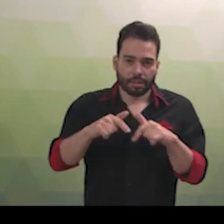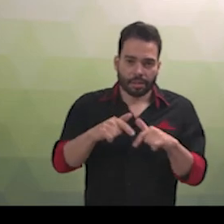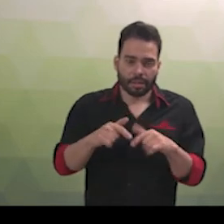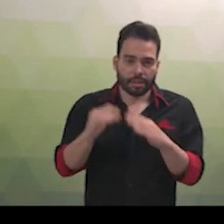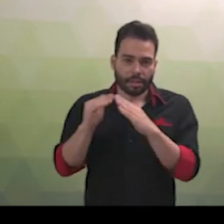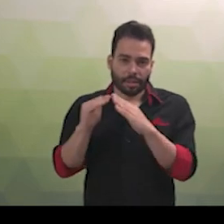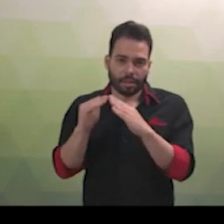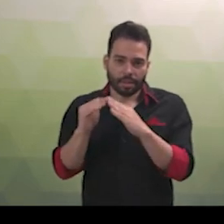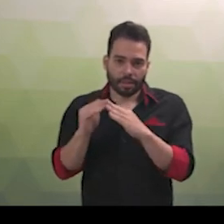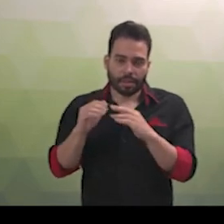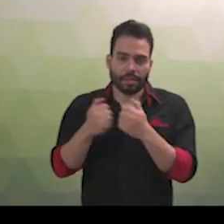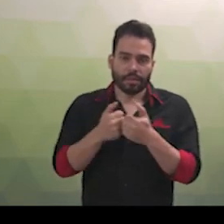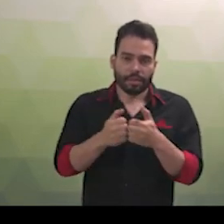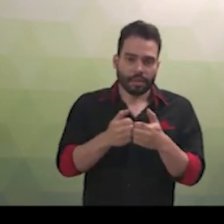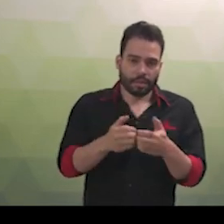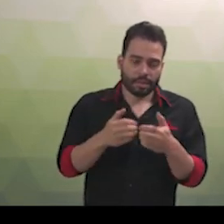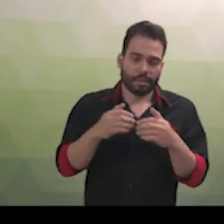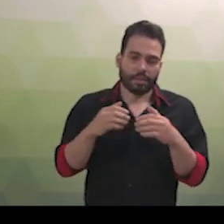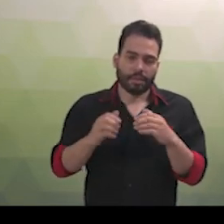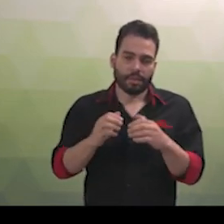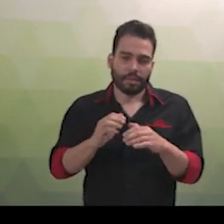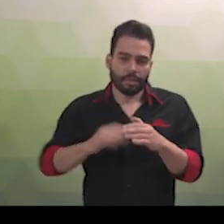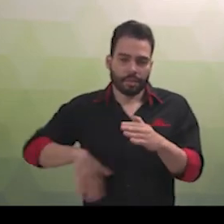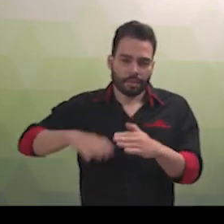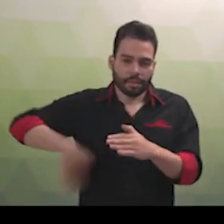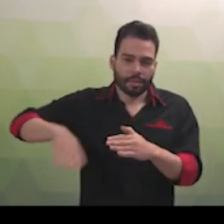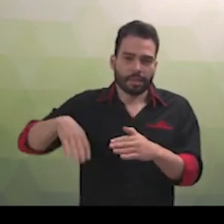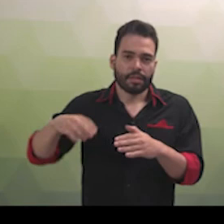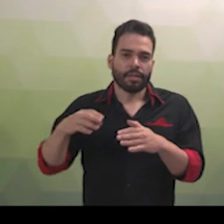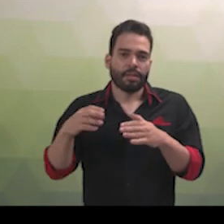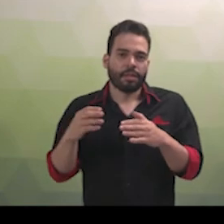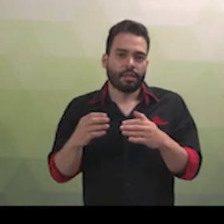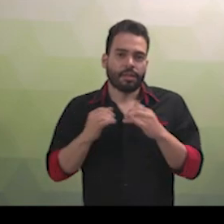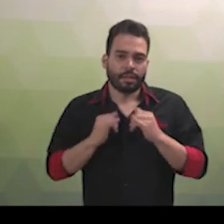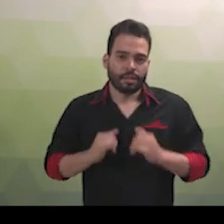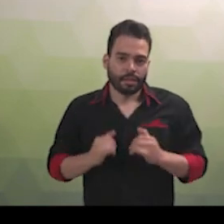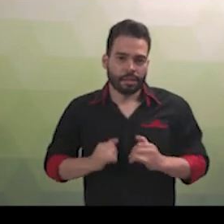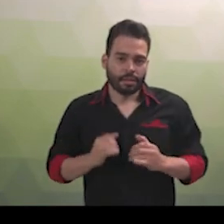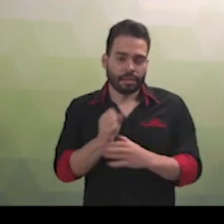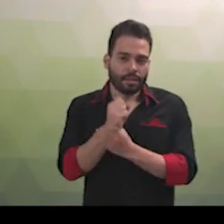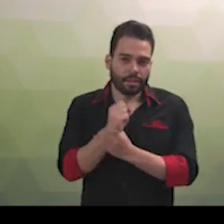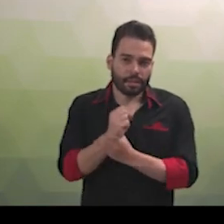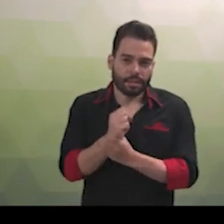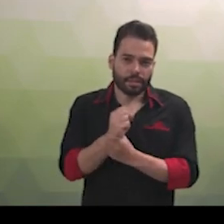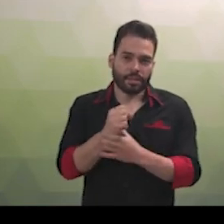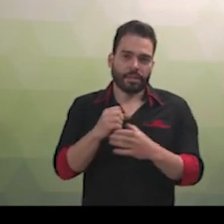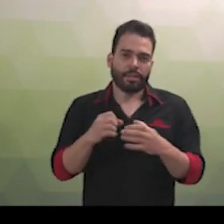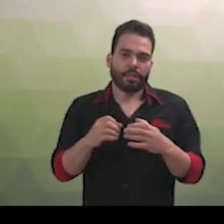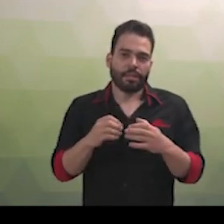trabalho, a moradia, o transporte, o lazer, a segurança, a previdência social, a proteção à